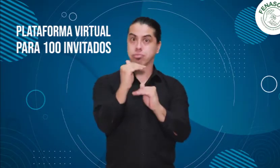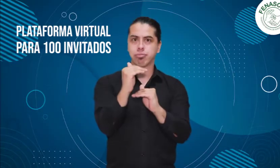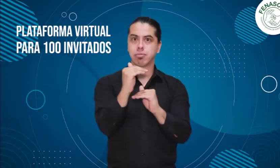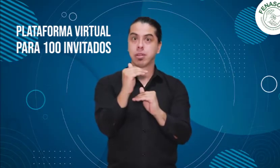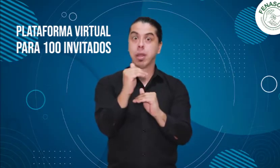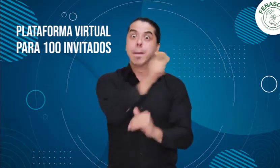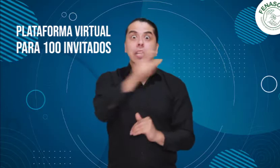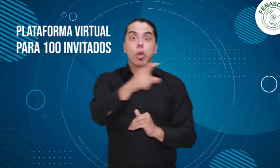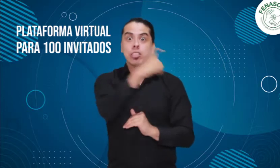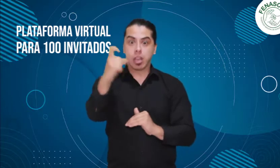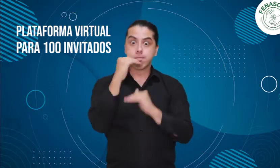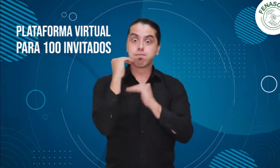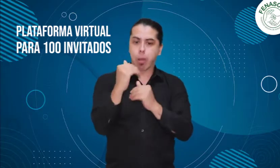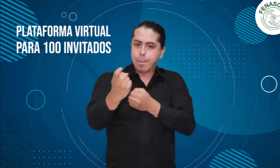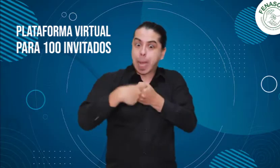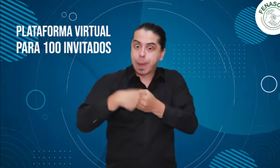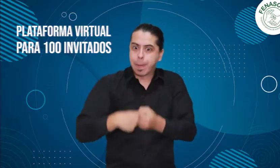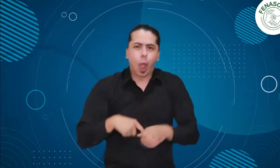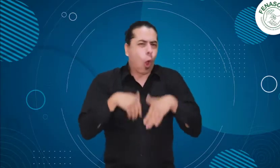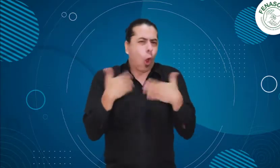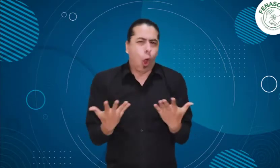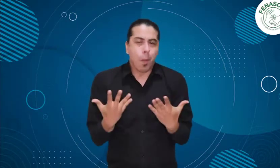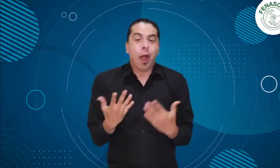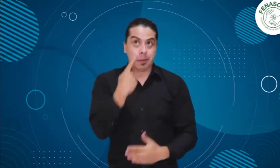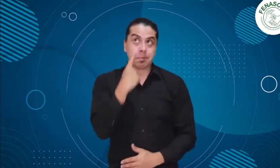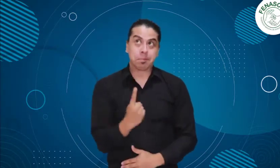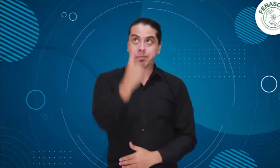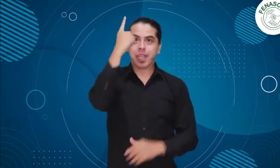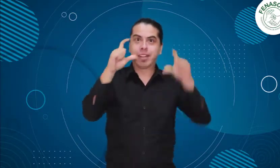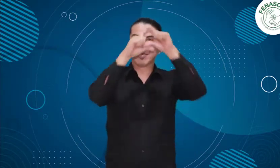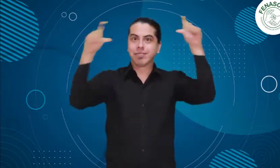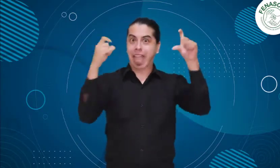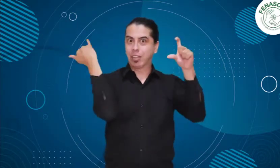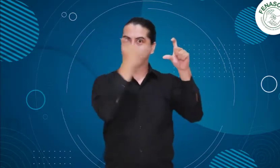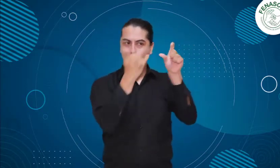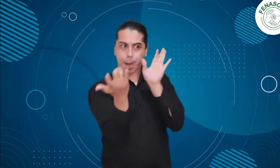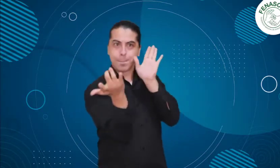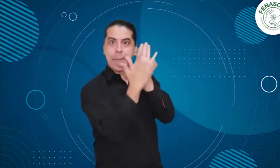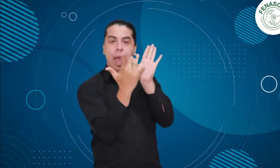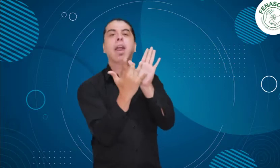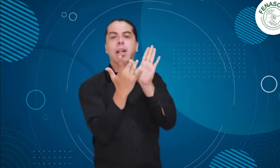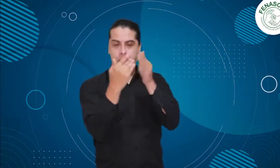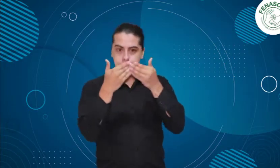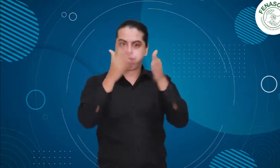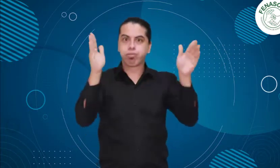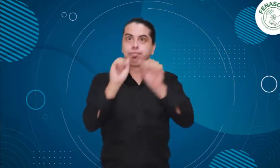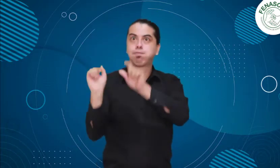Las cuales se pueden inscribir diligenciando el formato del link que aparece en esta